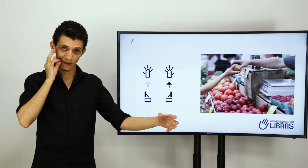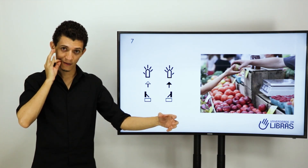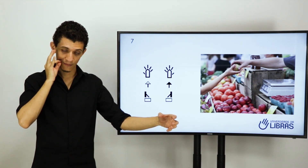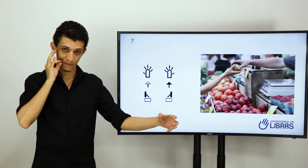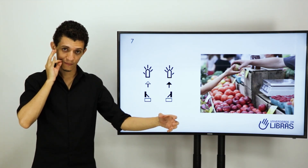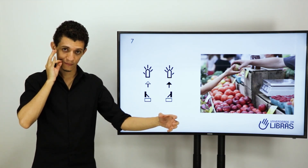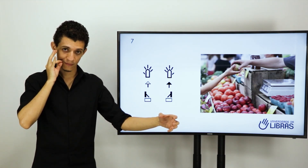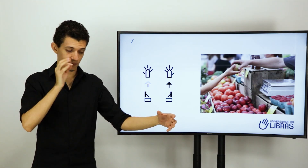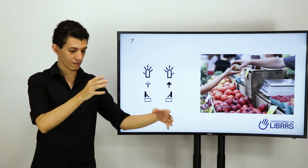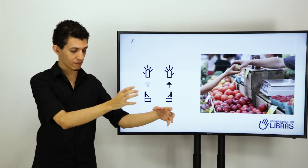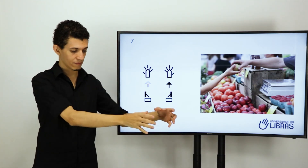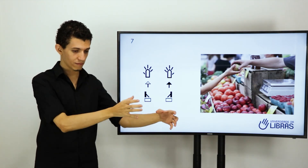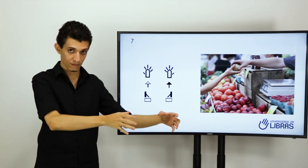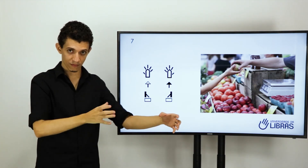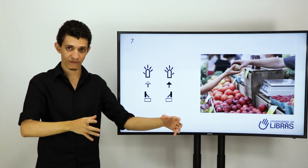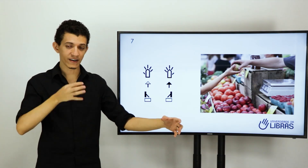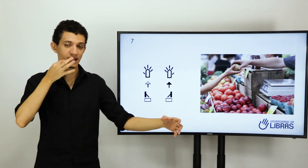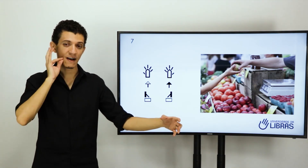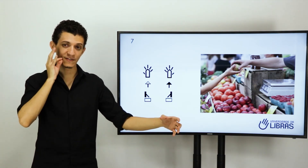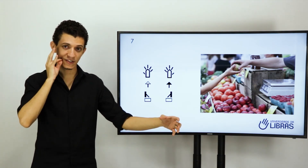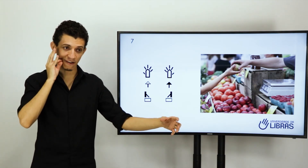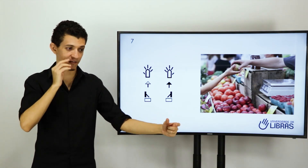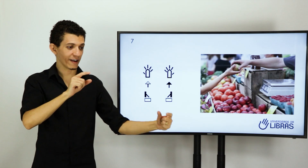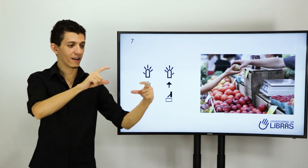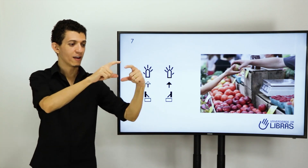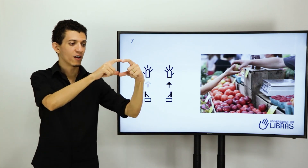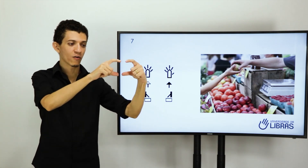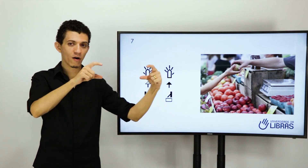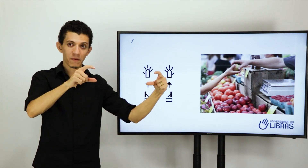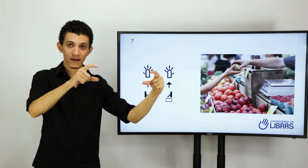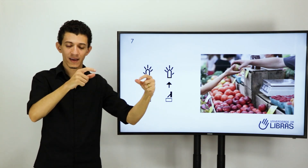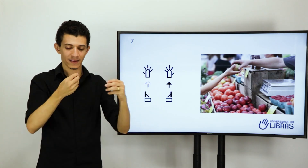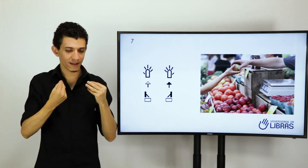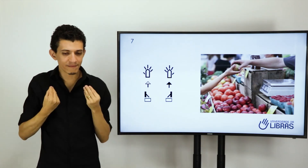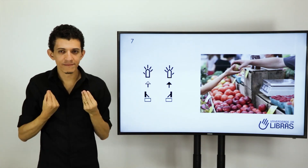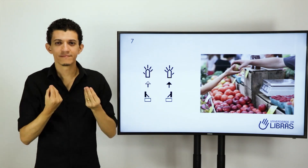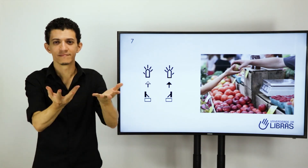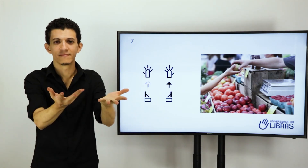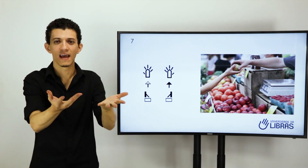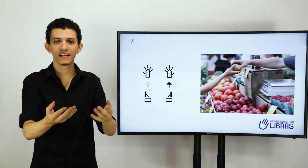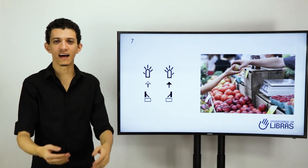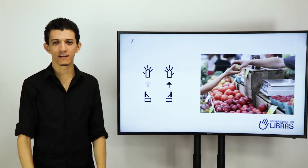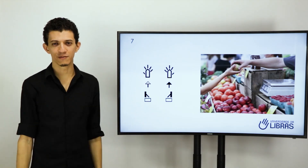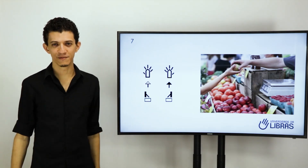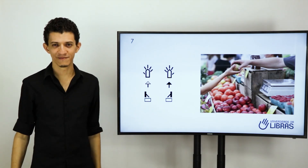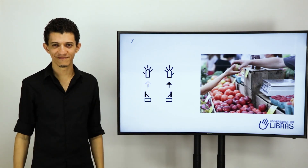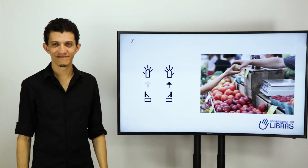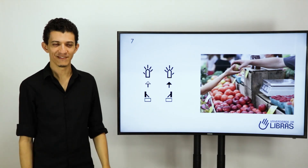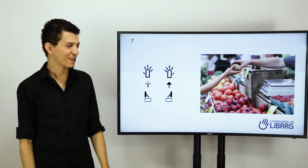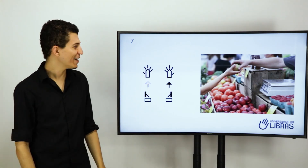várias garrafas de café, com a plaqueta, é dado. Ok?